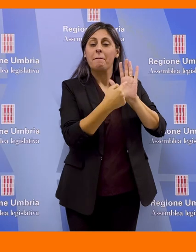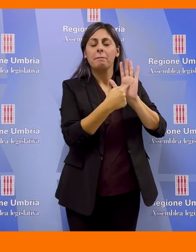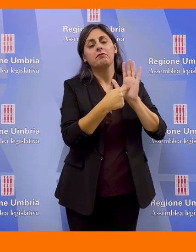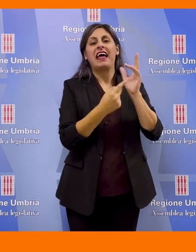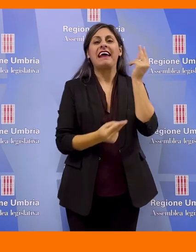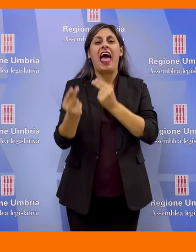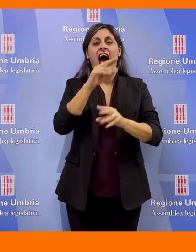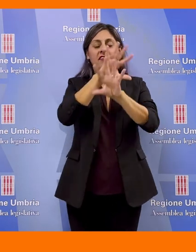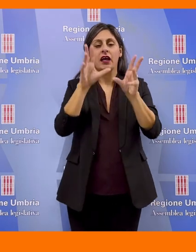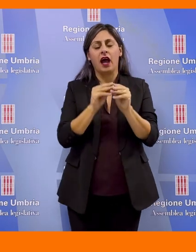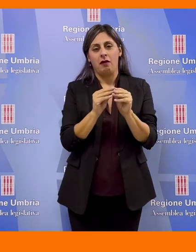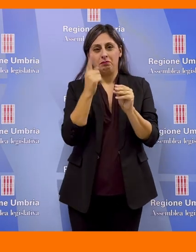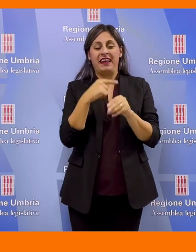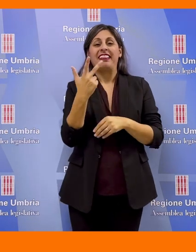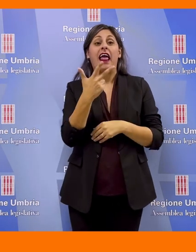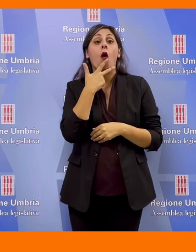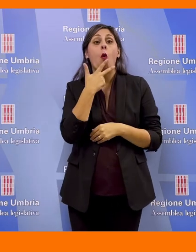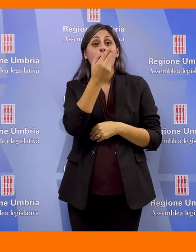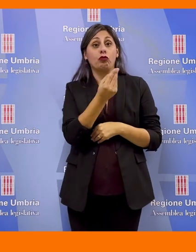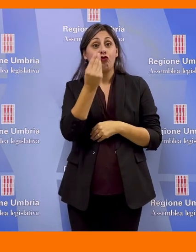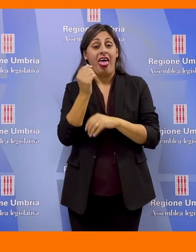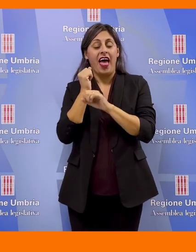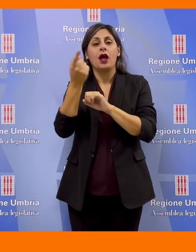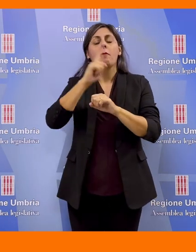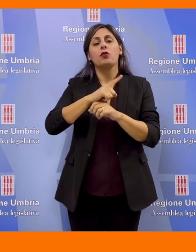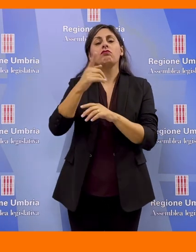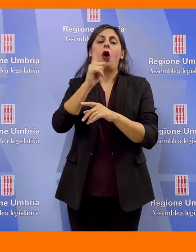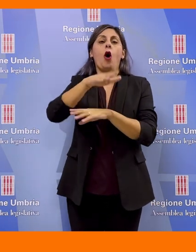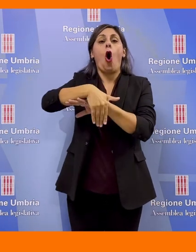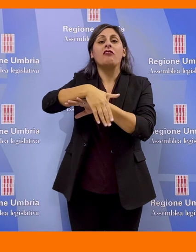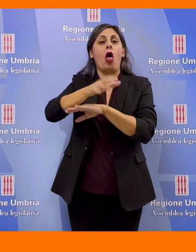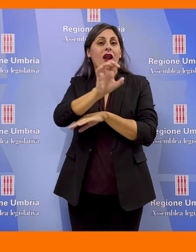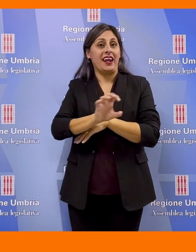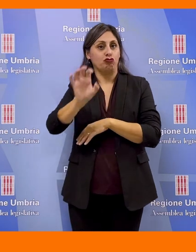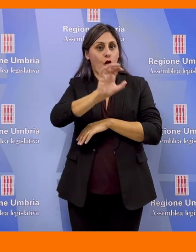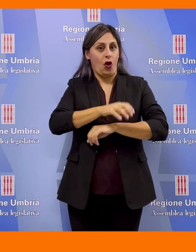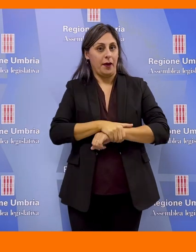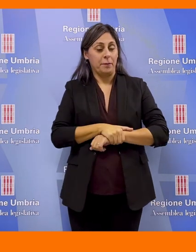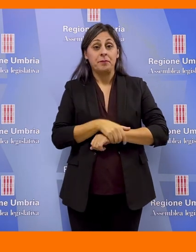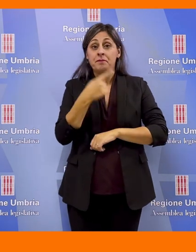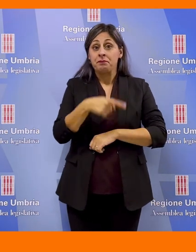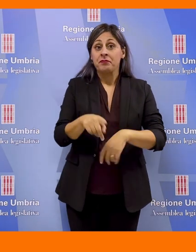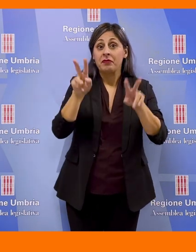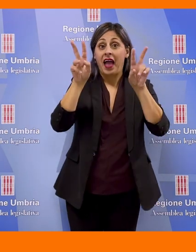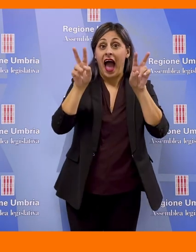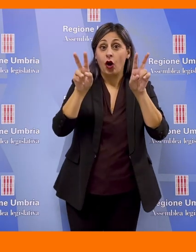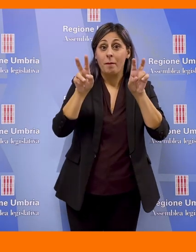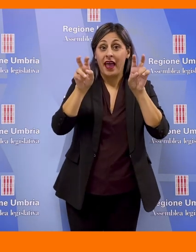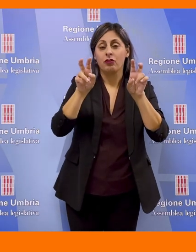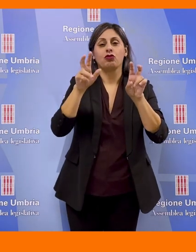sintesi grafica i tre ceri di Gubbio e quindi anche il gonfalone regionale. Su questo argomento e su